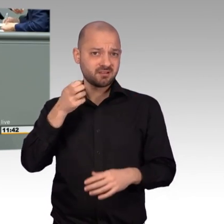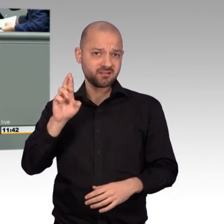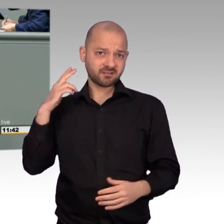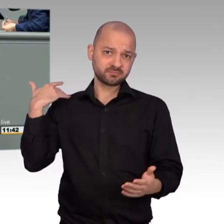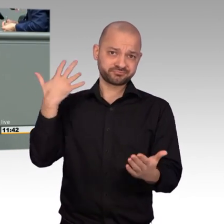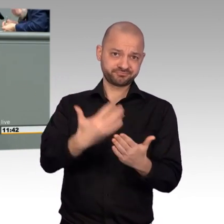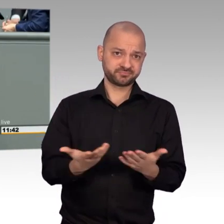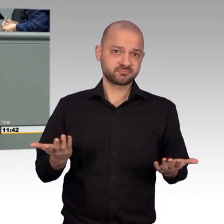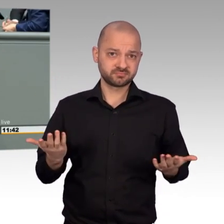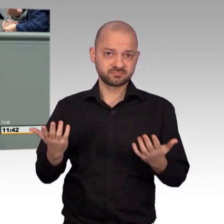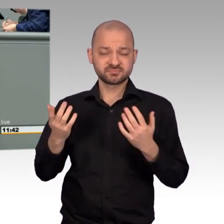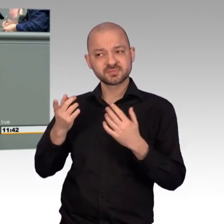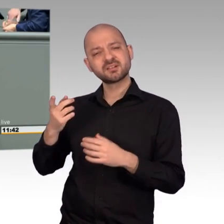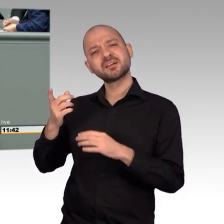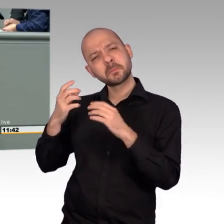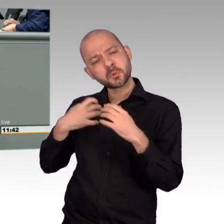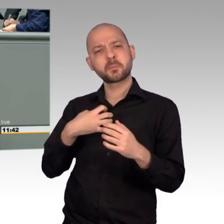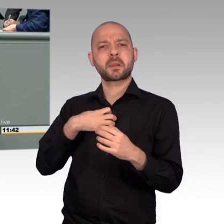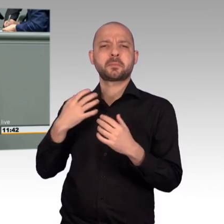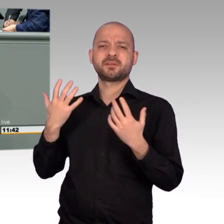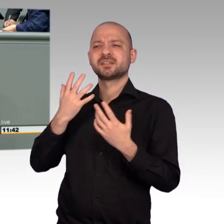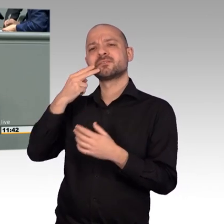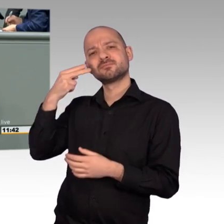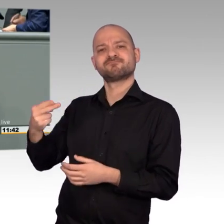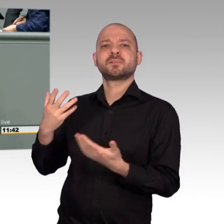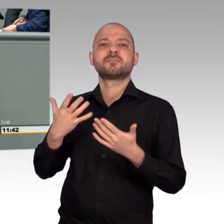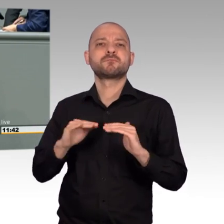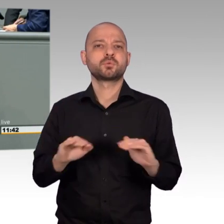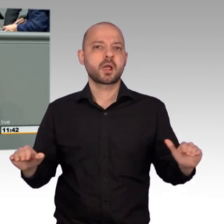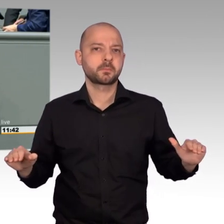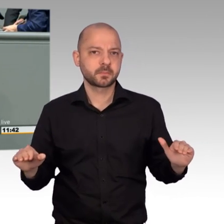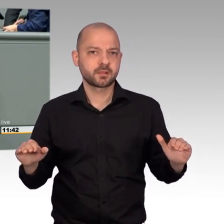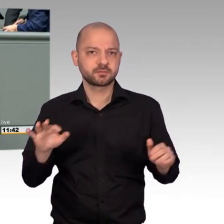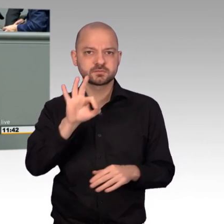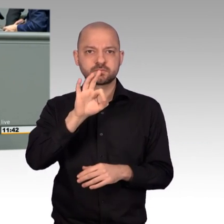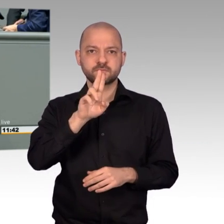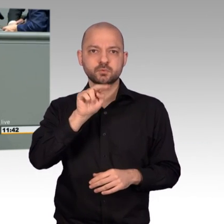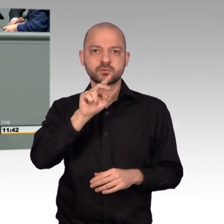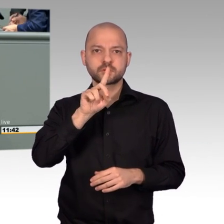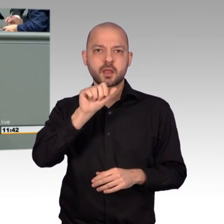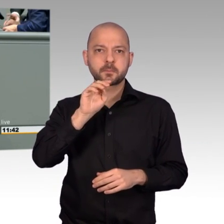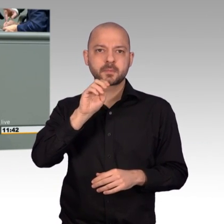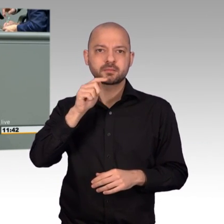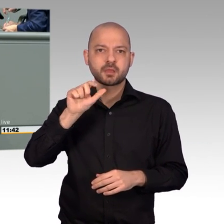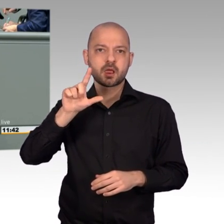Krankheit. Diese Krankheit nennt sich Fundamentalismus. Soziale Ungerechtigkeit, Armut,